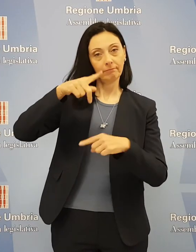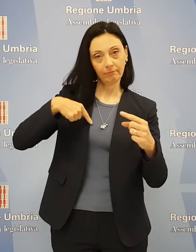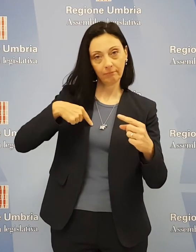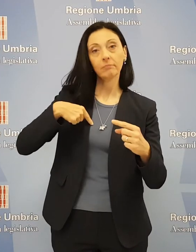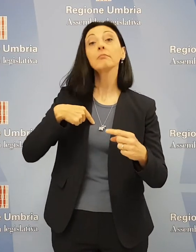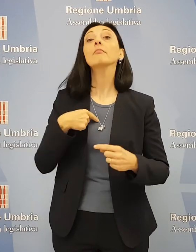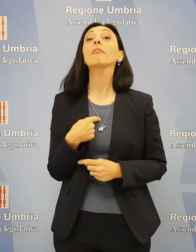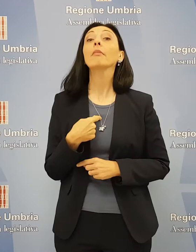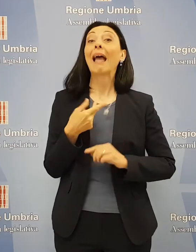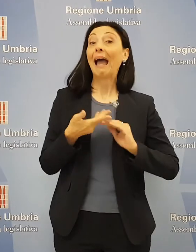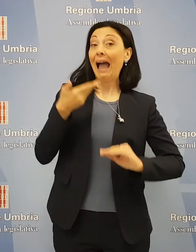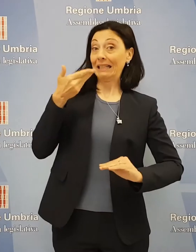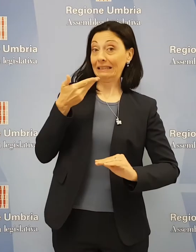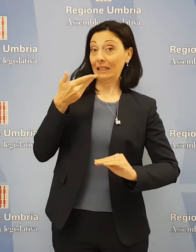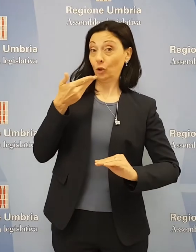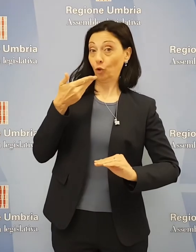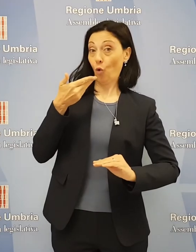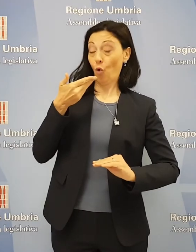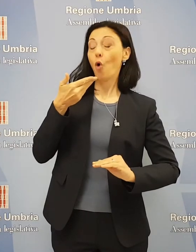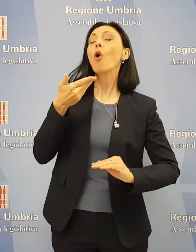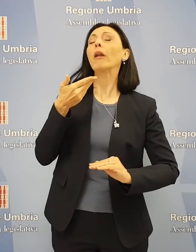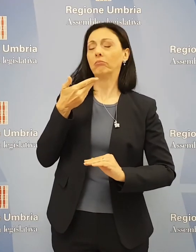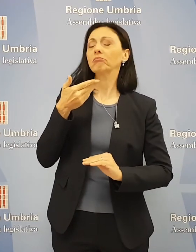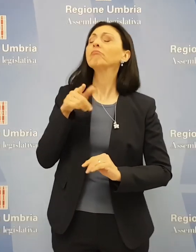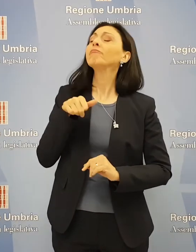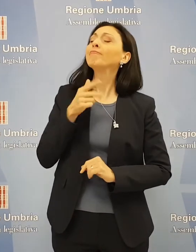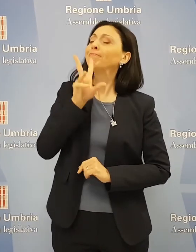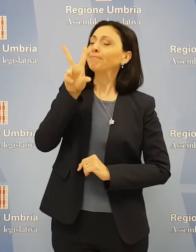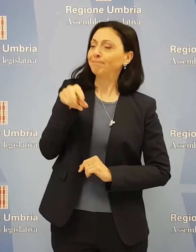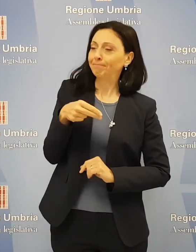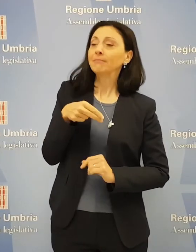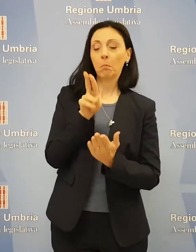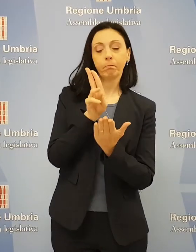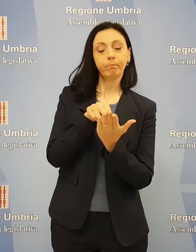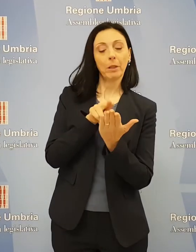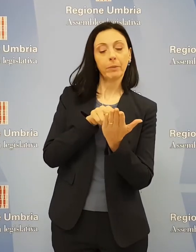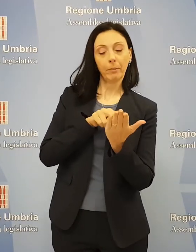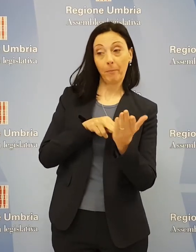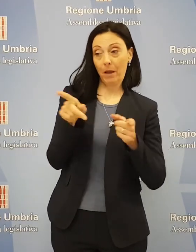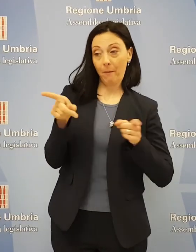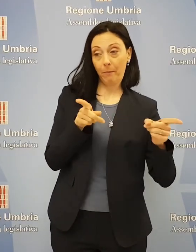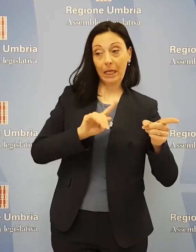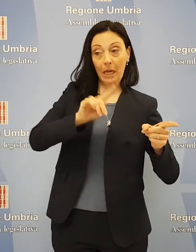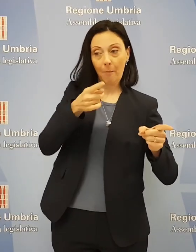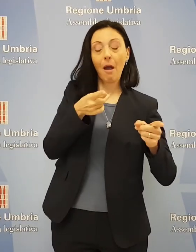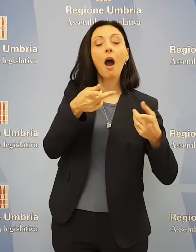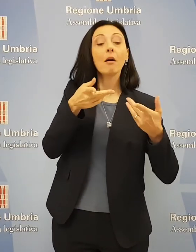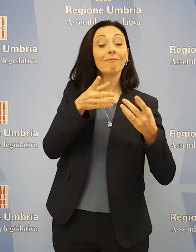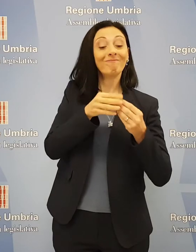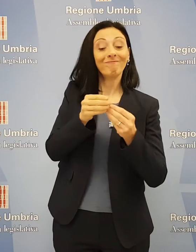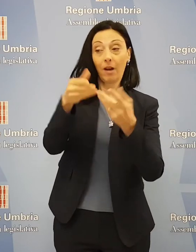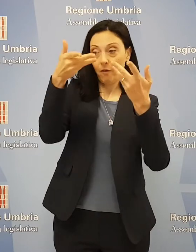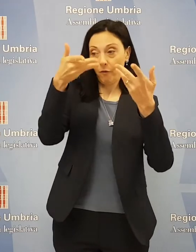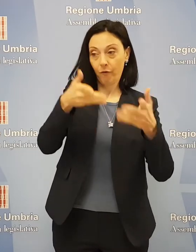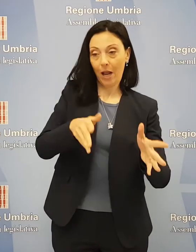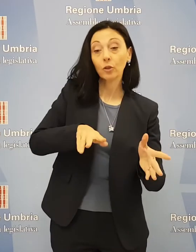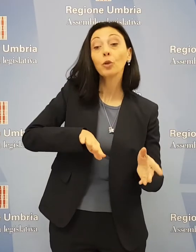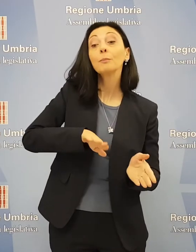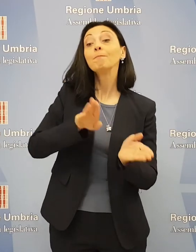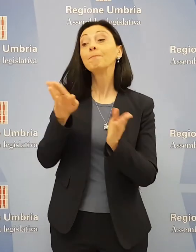gli interventi posti in essere nella prima fase, l'assessore ha detto che proseguono le attività di realizzazione della seconda fase che consentiranno